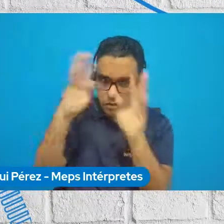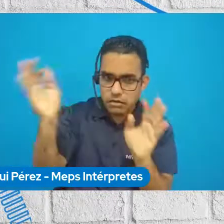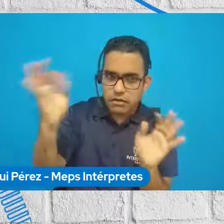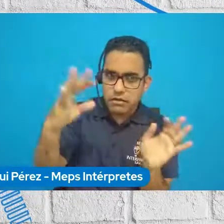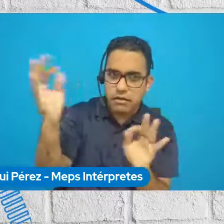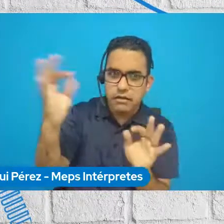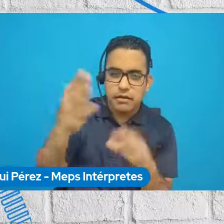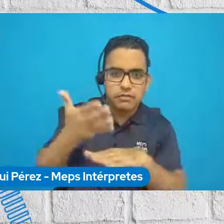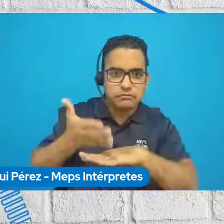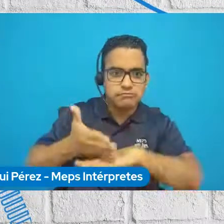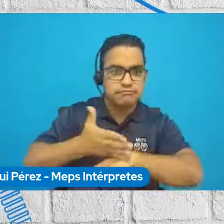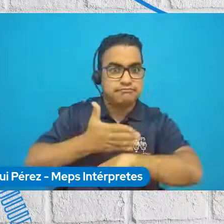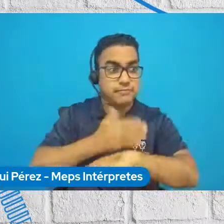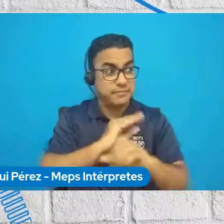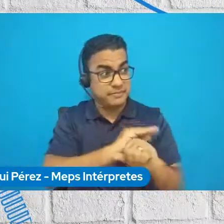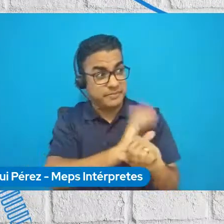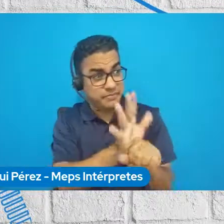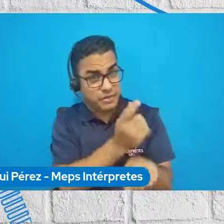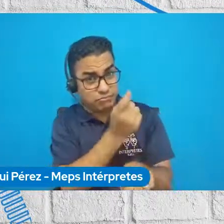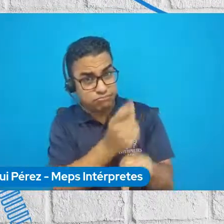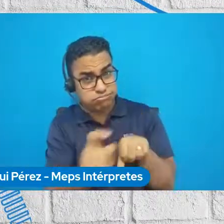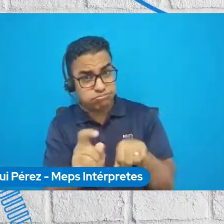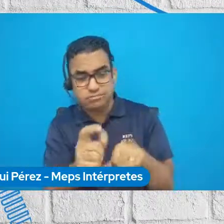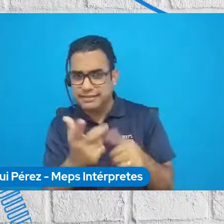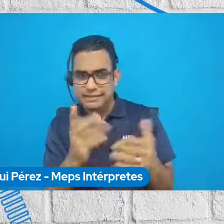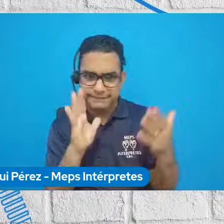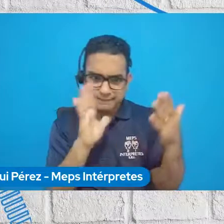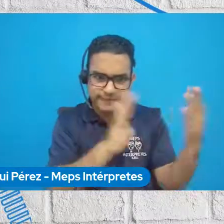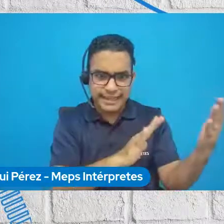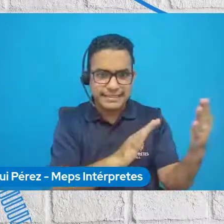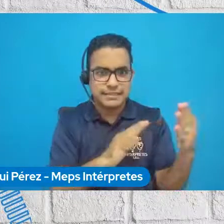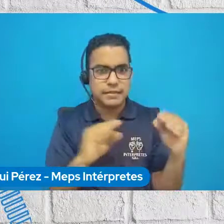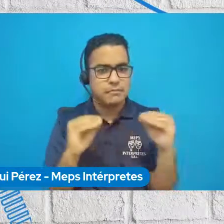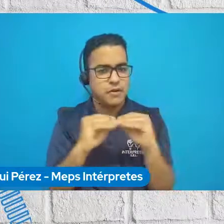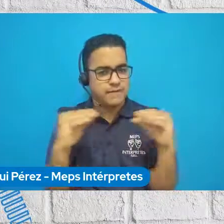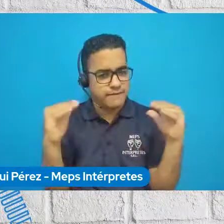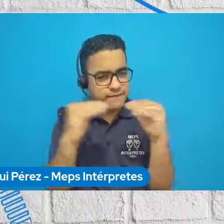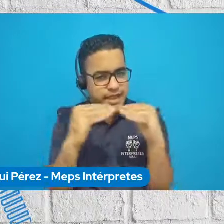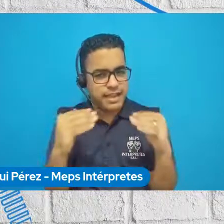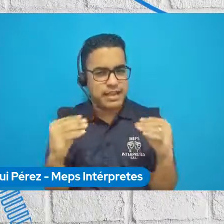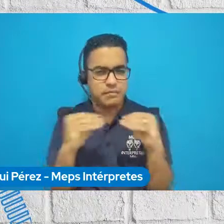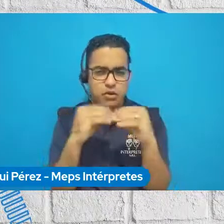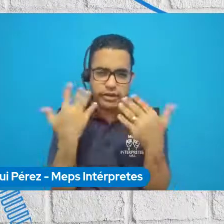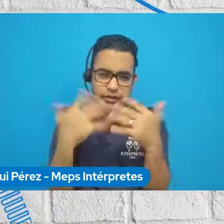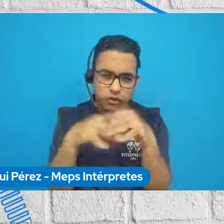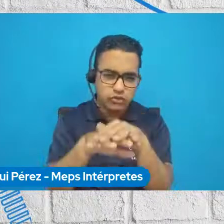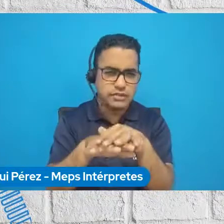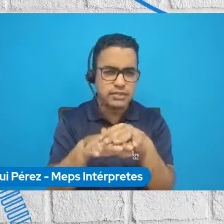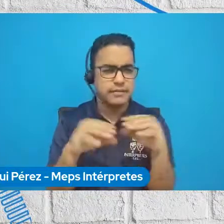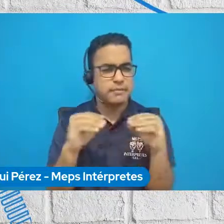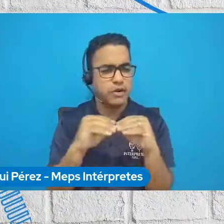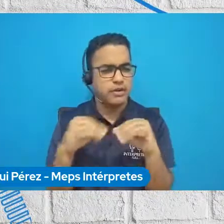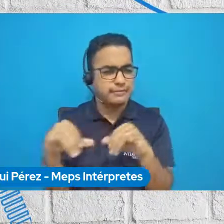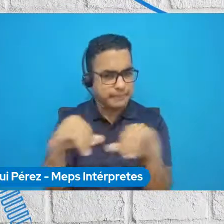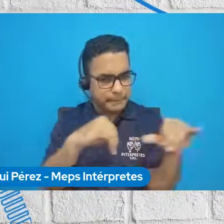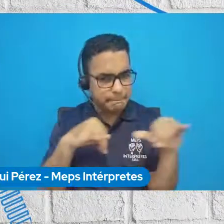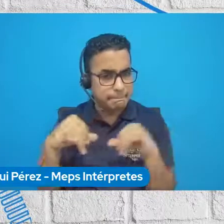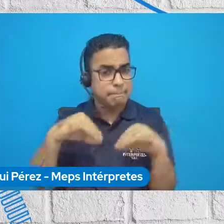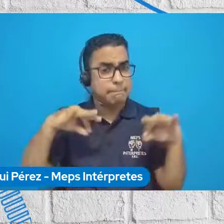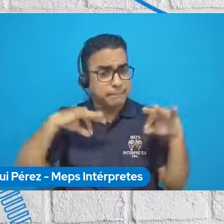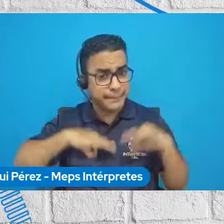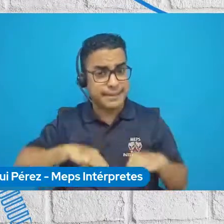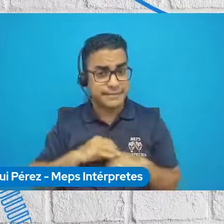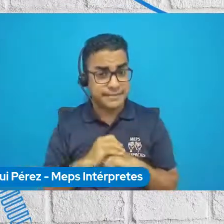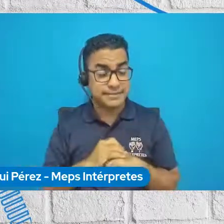recuperación a la pandemia que sean más justas, inclusivas y equitativas. Por eso, el día de